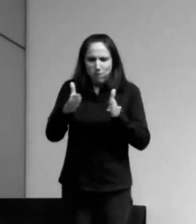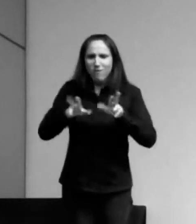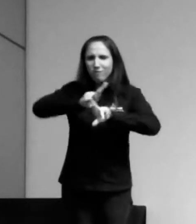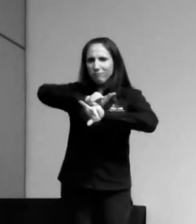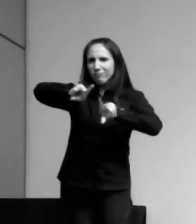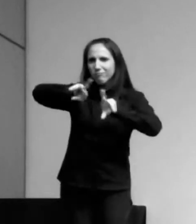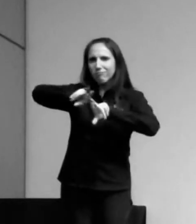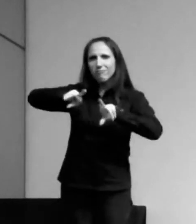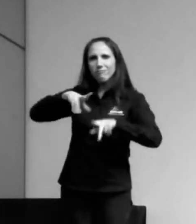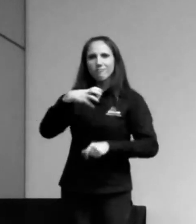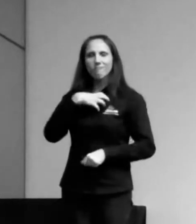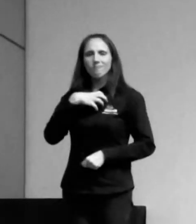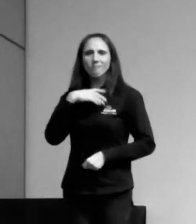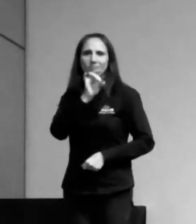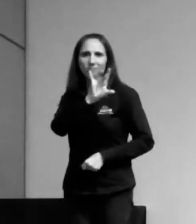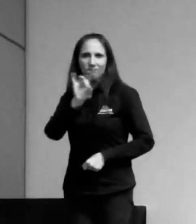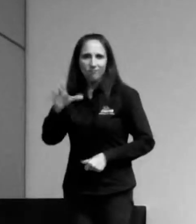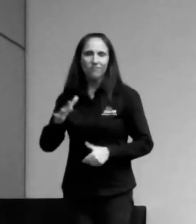variadas.